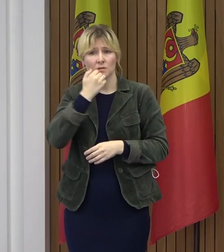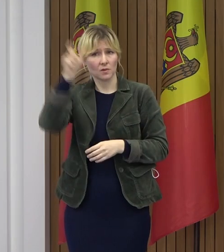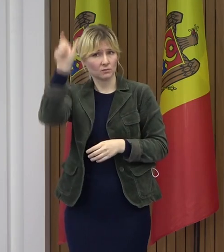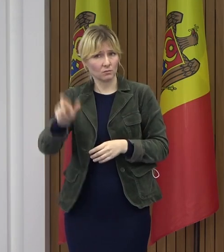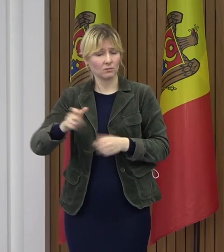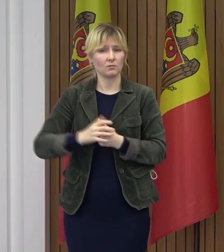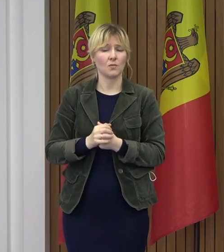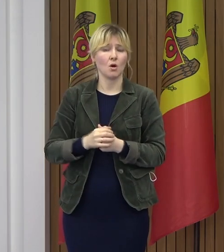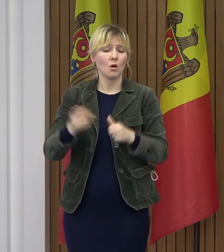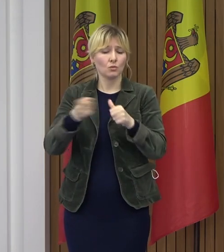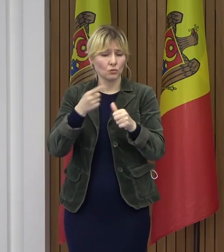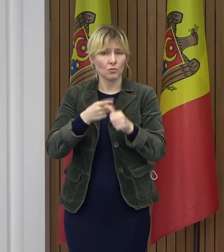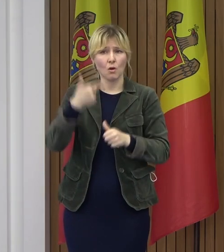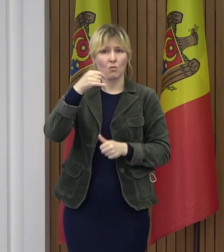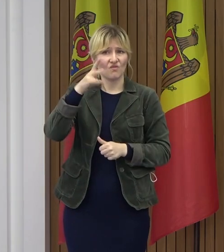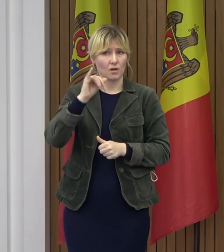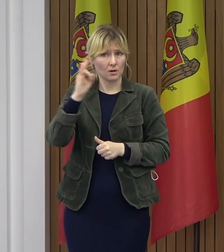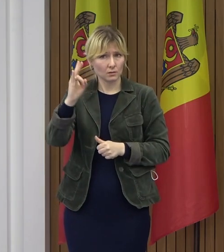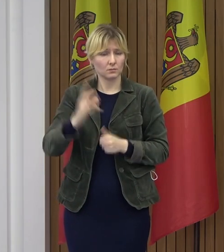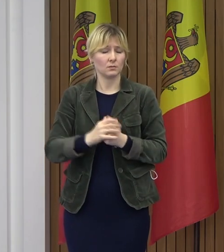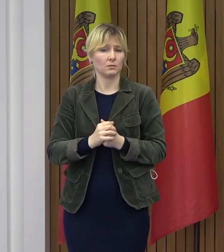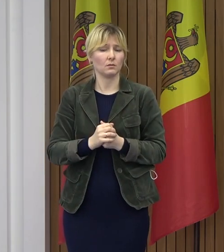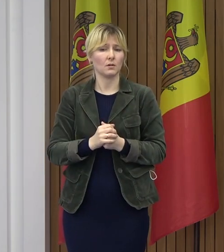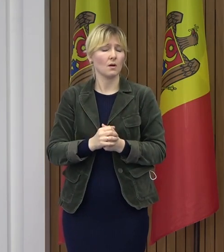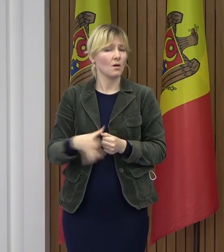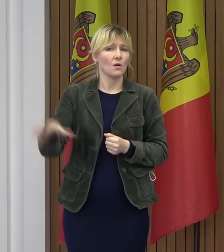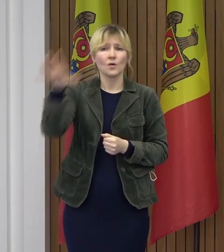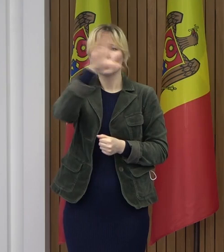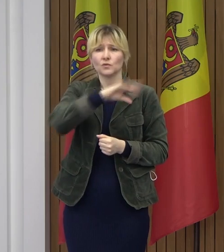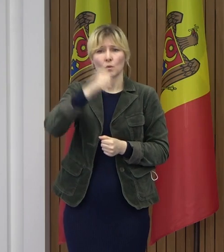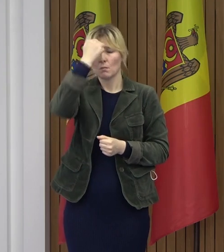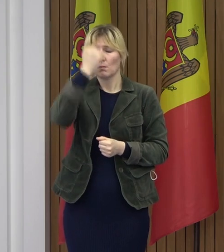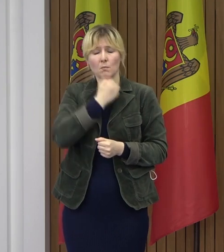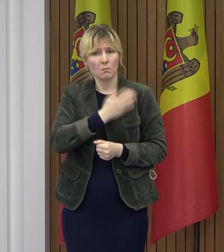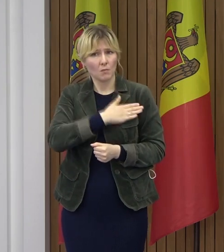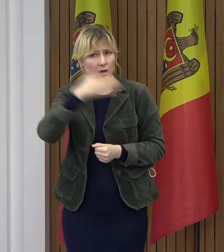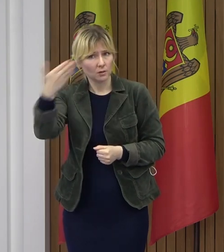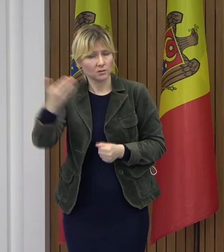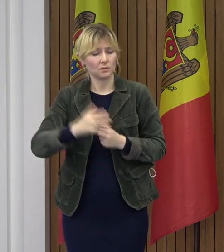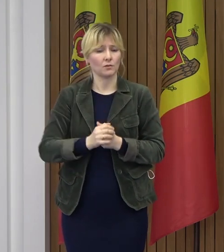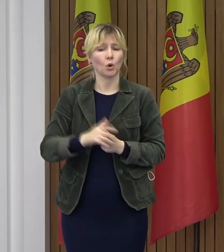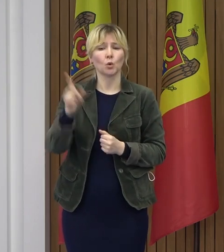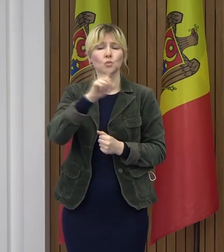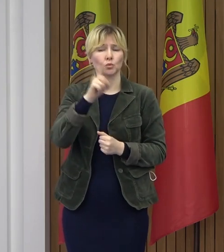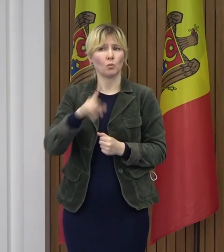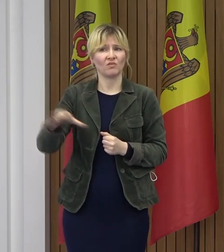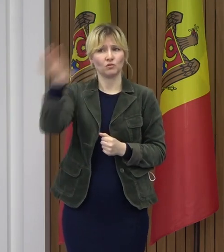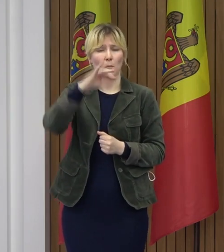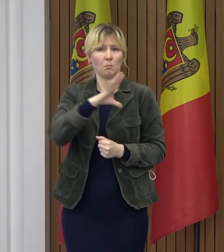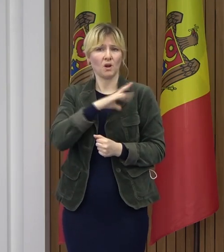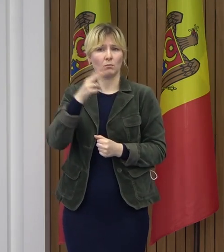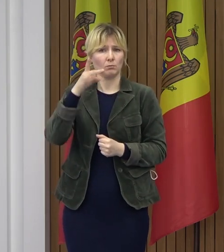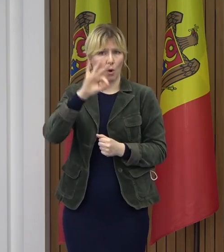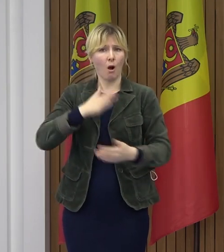în numele meu și în numele guvernului, tot mediul academic și științific în Republica Moldova să fie proactiv în acest sens.